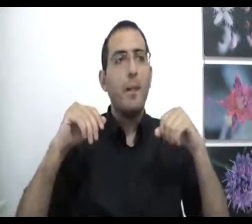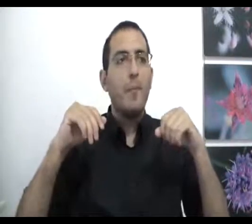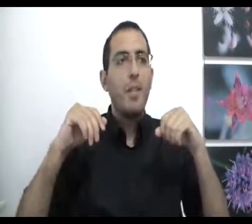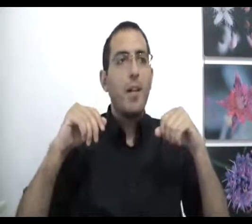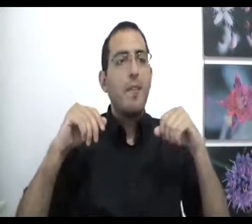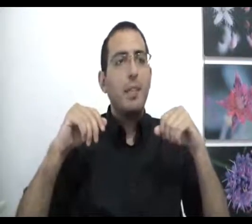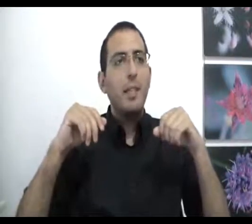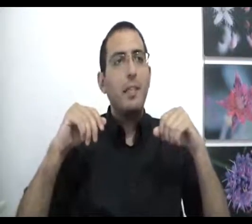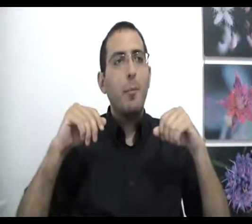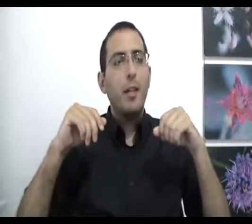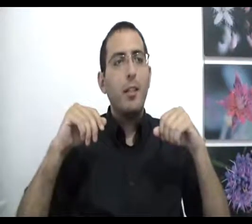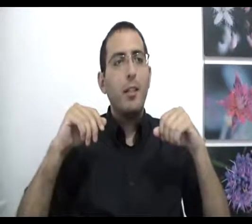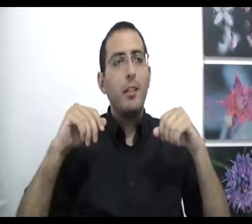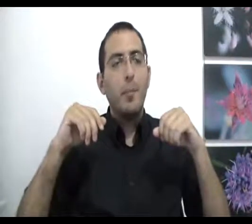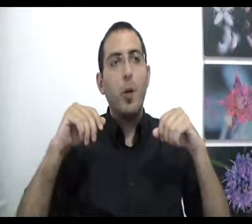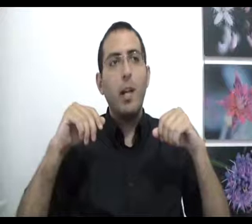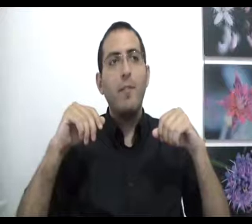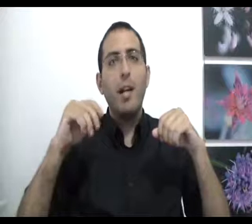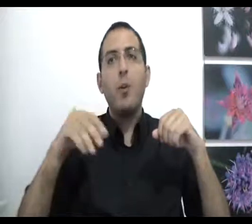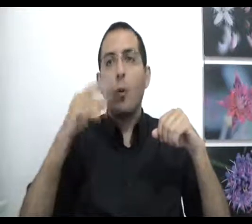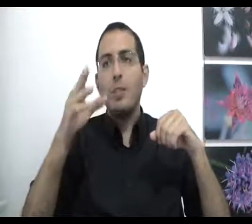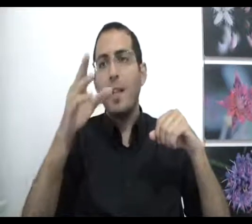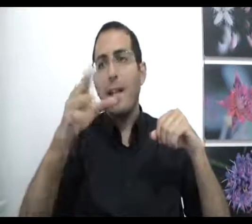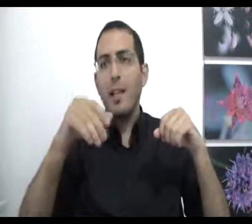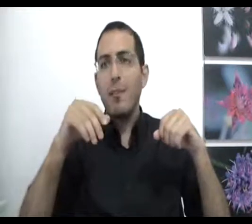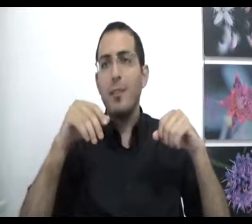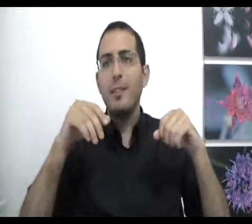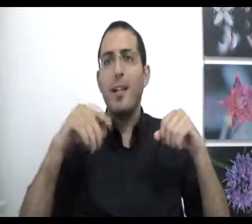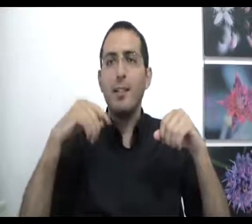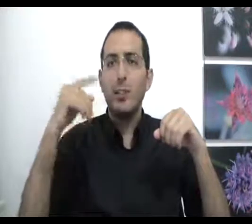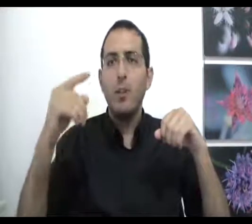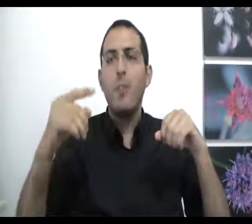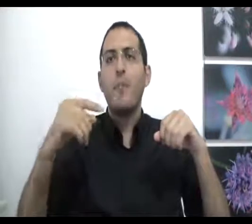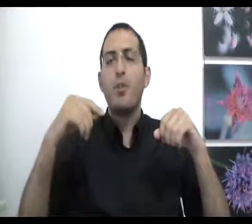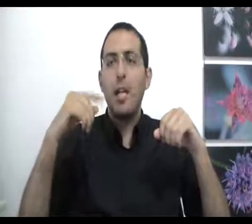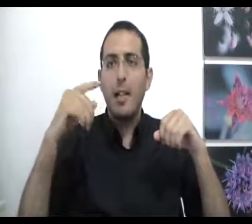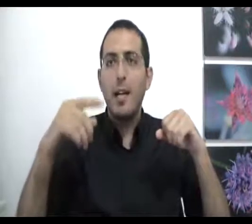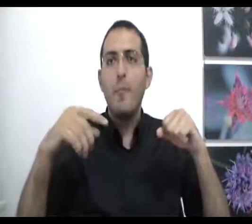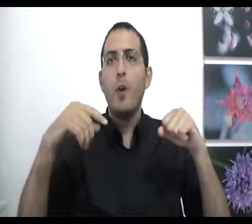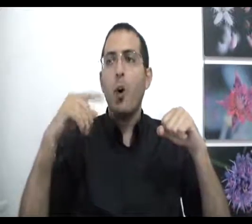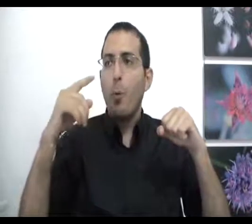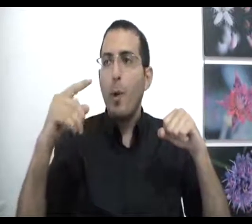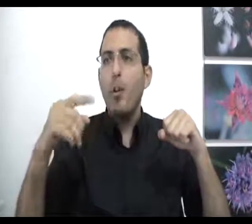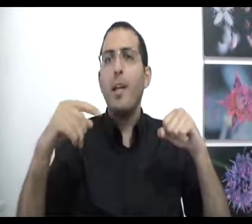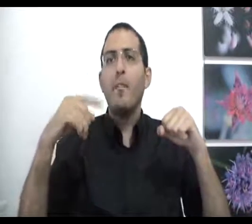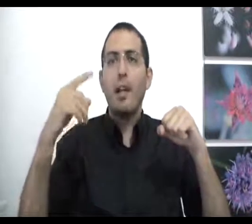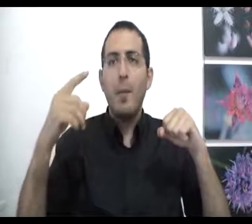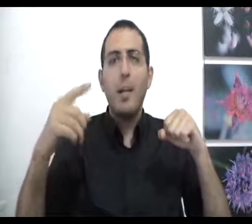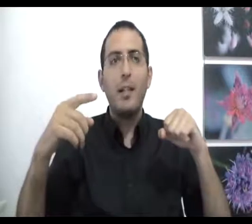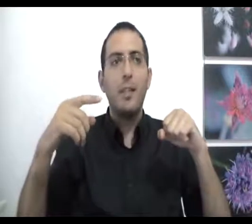וזה בעצם אומר שבכל רגע ורגע הוא רוצה ללכת לכיוון הזה הרצון של האדם הוא בכל רגע ורגע מחדש